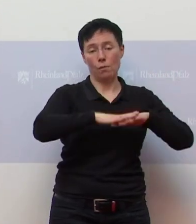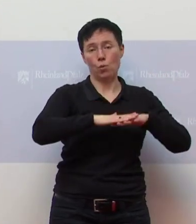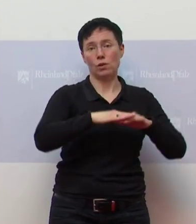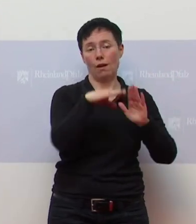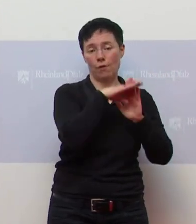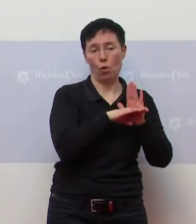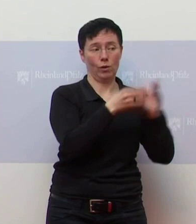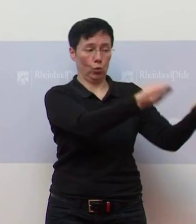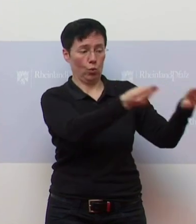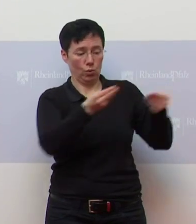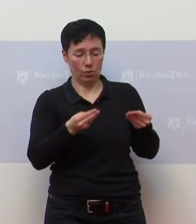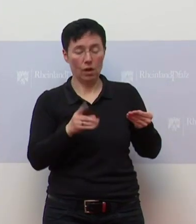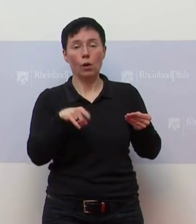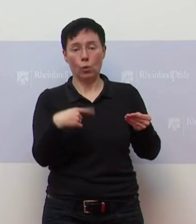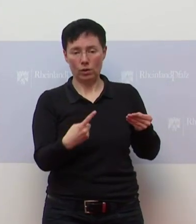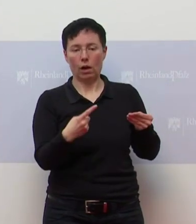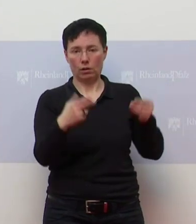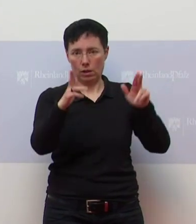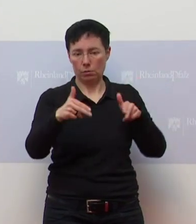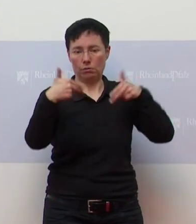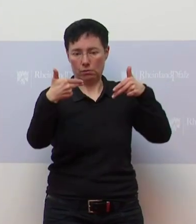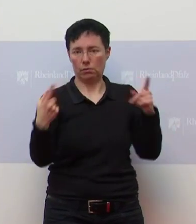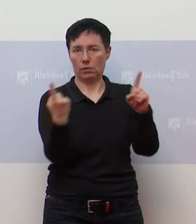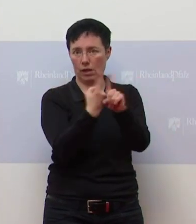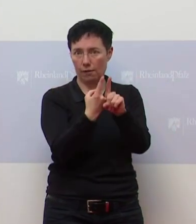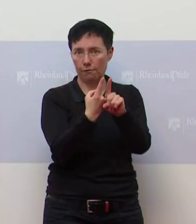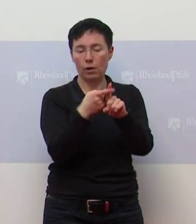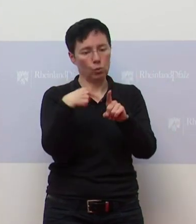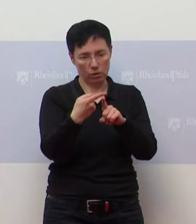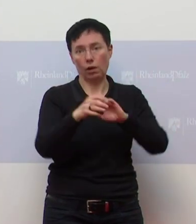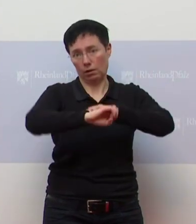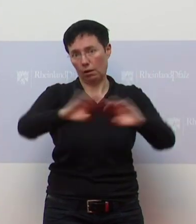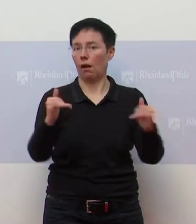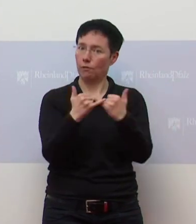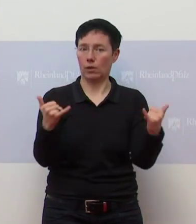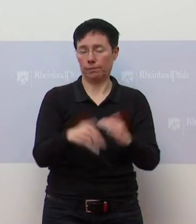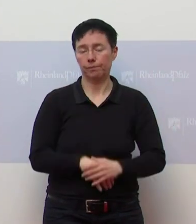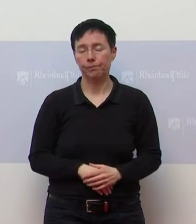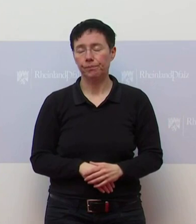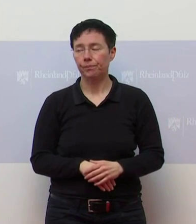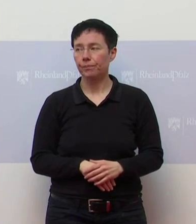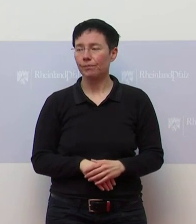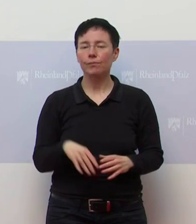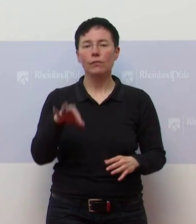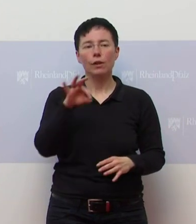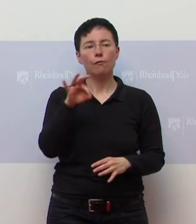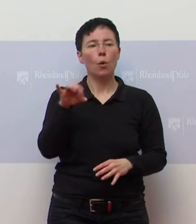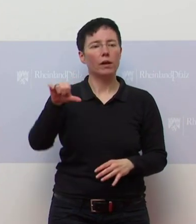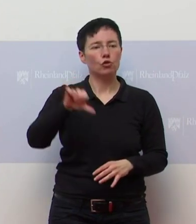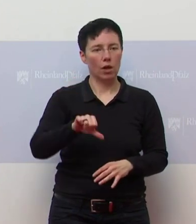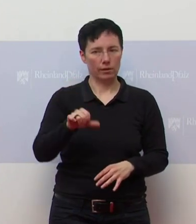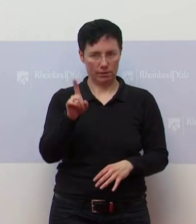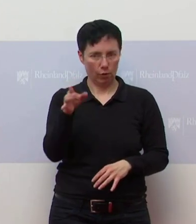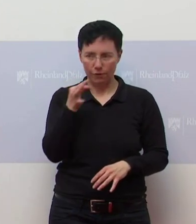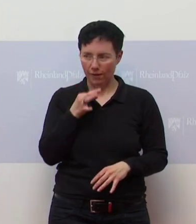Und dann soll es ein Treffen geben, virtuell. Und danach müsste es eigentlich klar sein. Dann hat Florian Schlecht eine